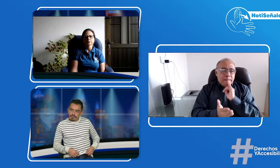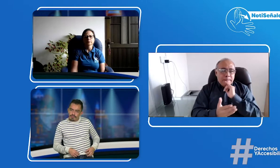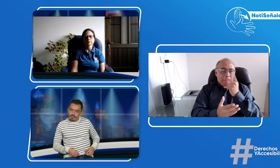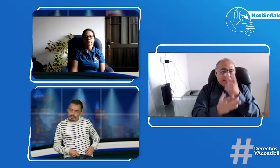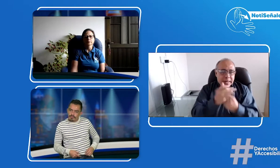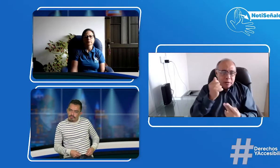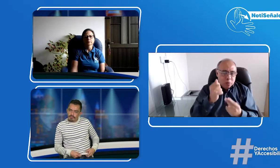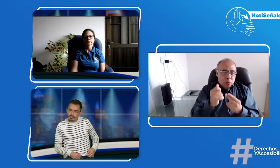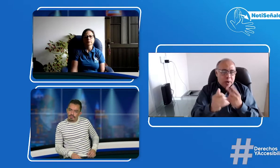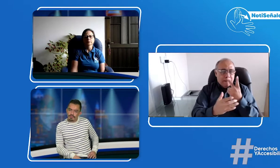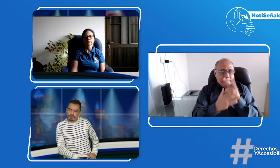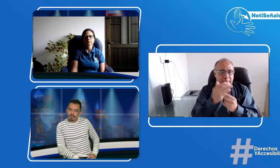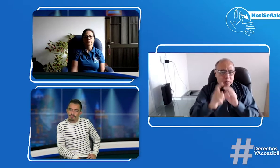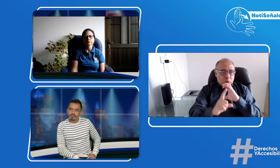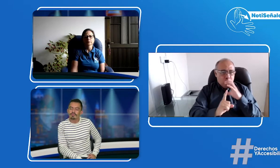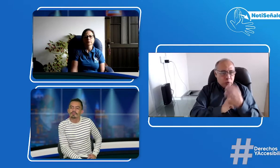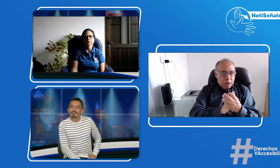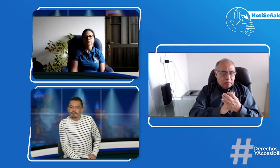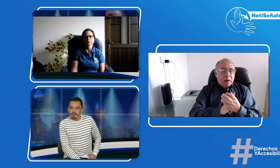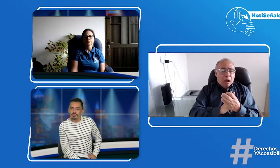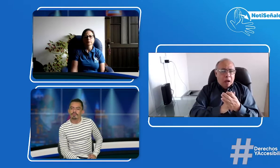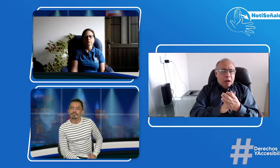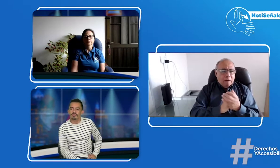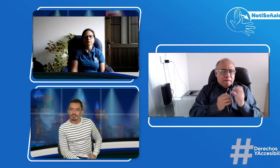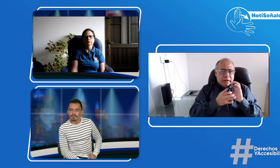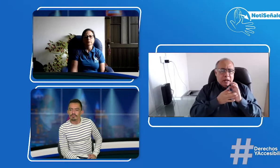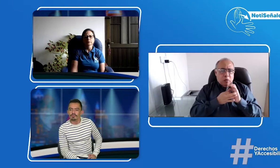Marleni, cuando hablamos acerca de la educación bilingüe y bicultural,